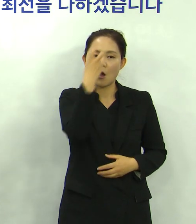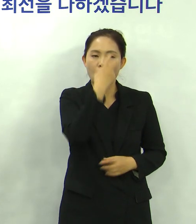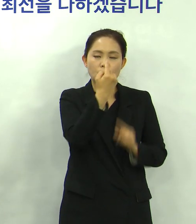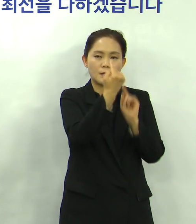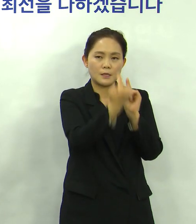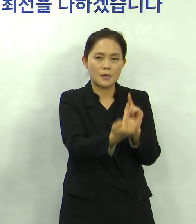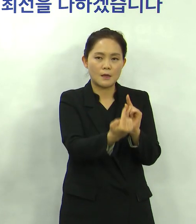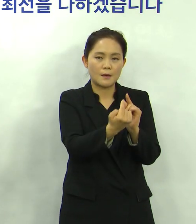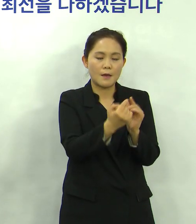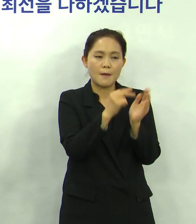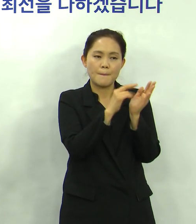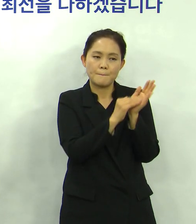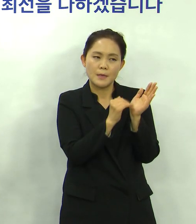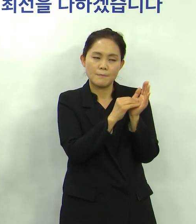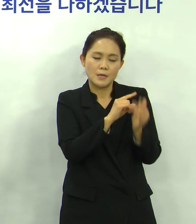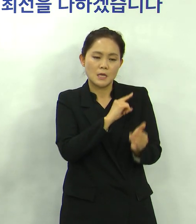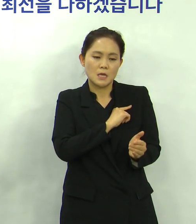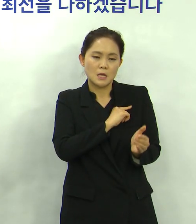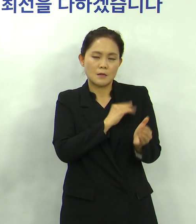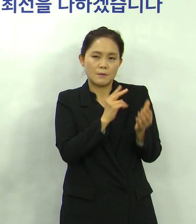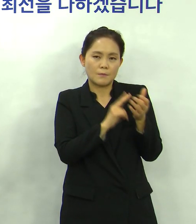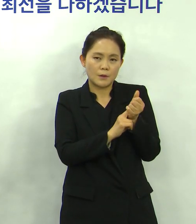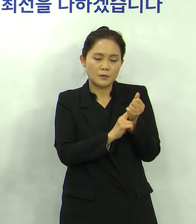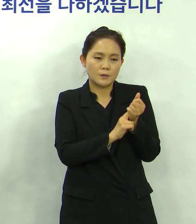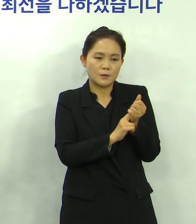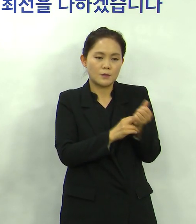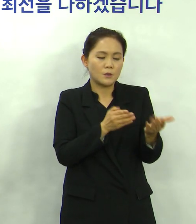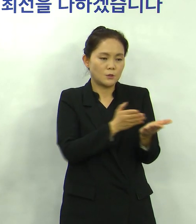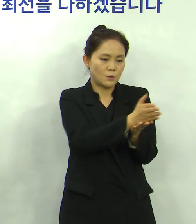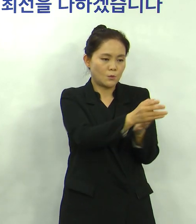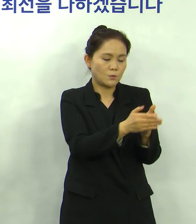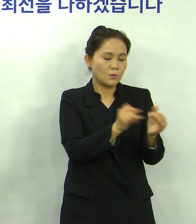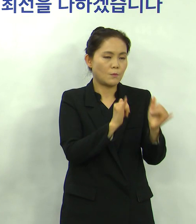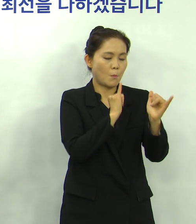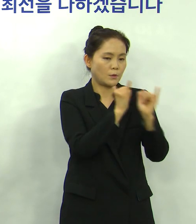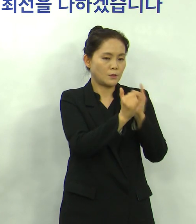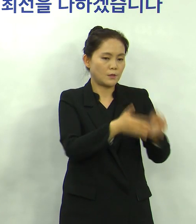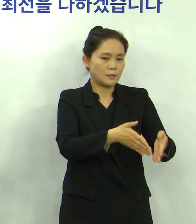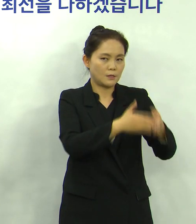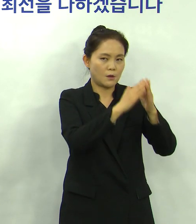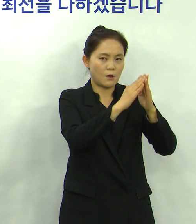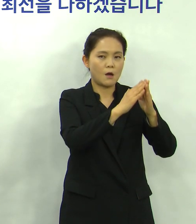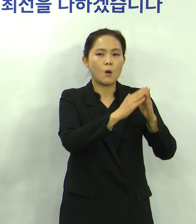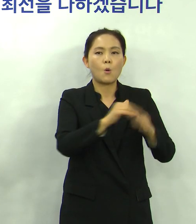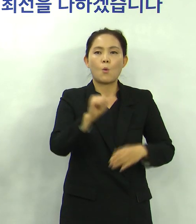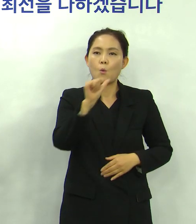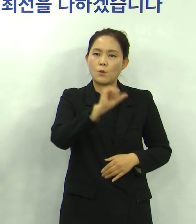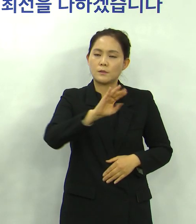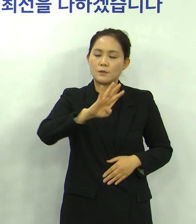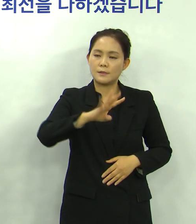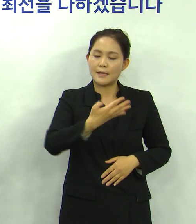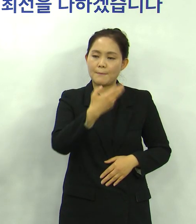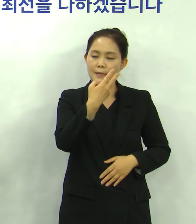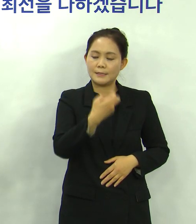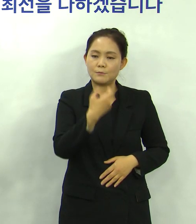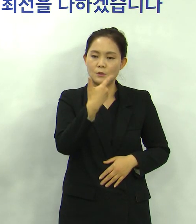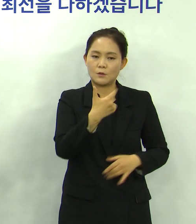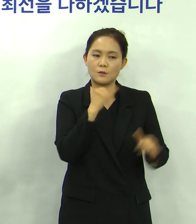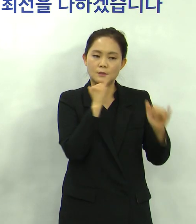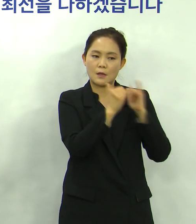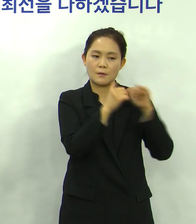대상자의 비밀보장을 위해 전용 전화까지 개설해 총 5,426건의 전화상담을